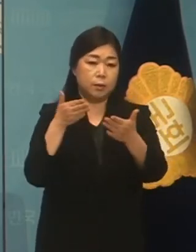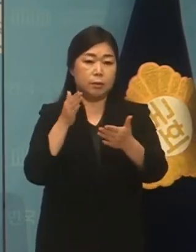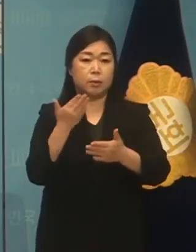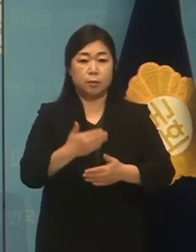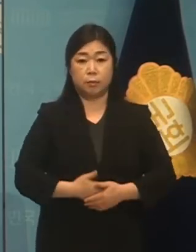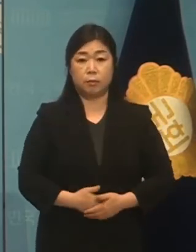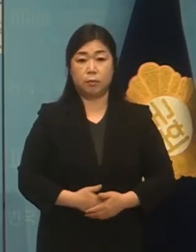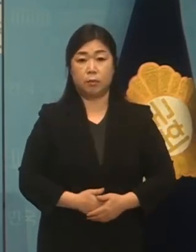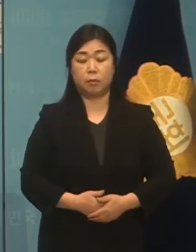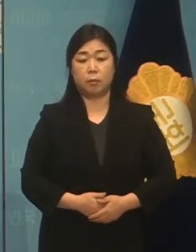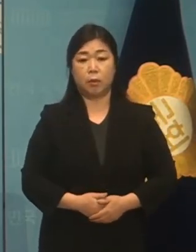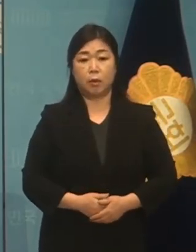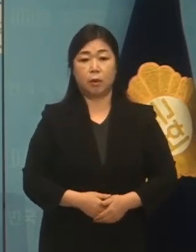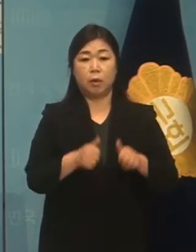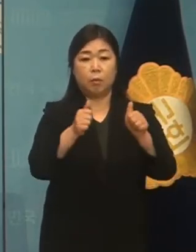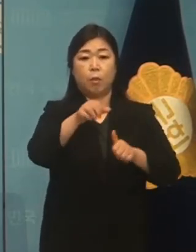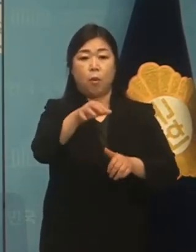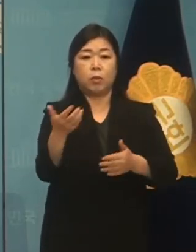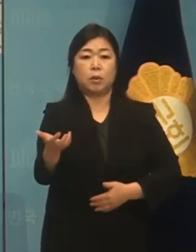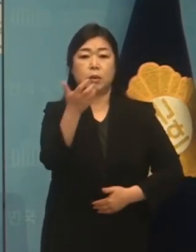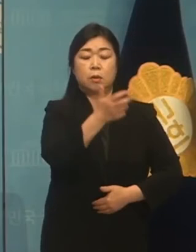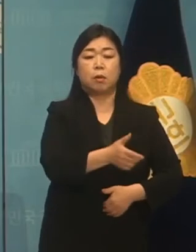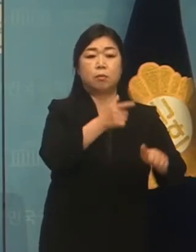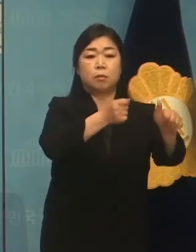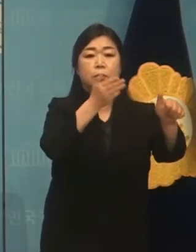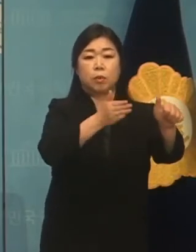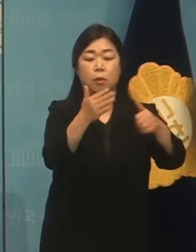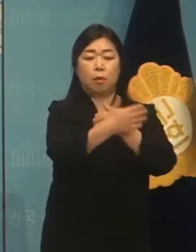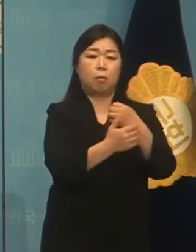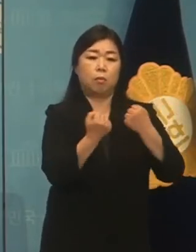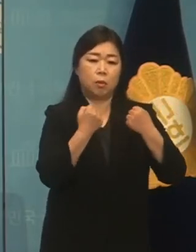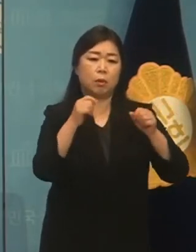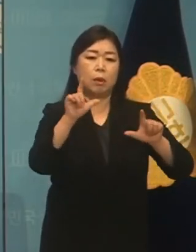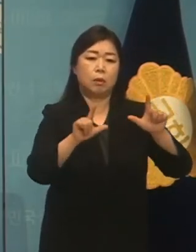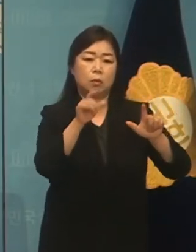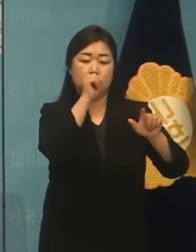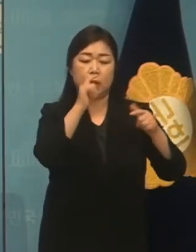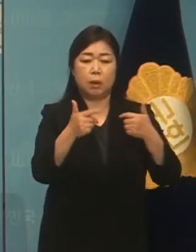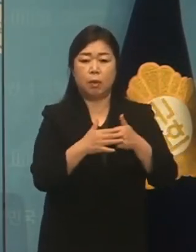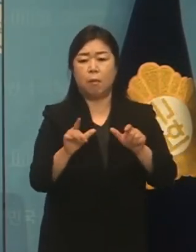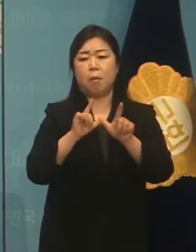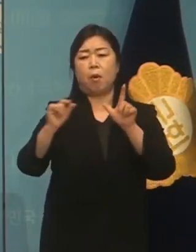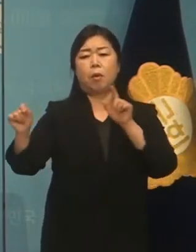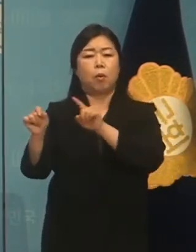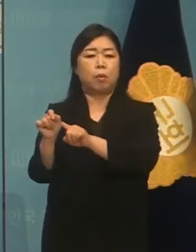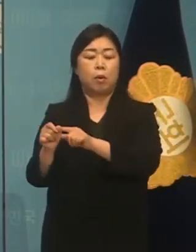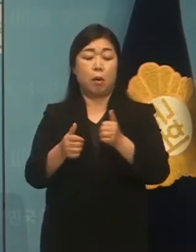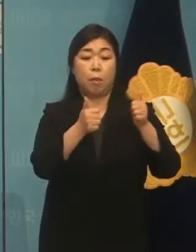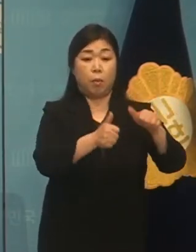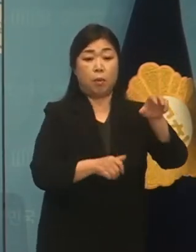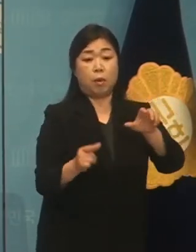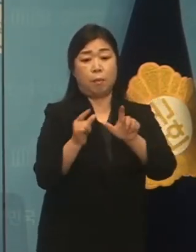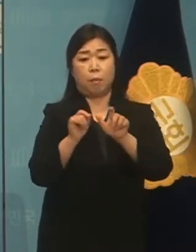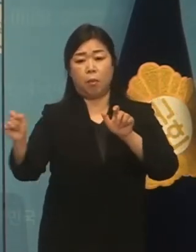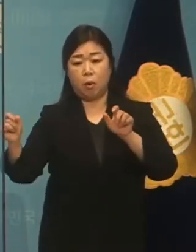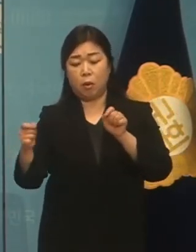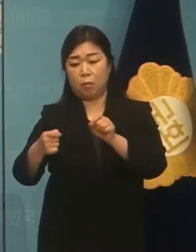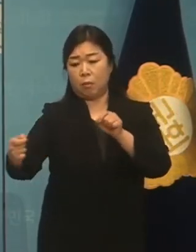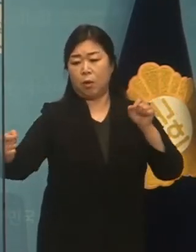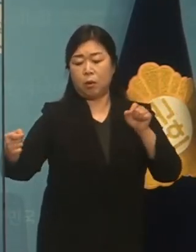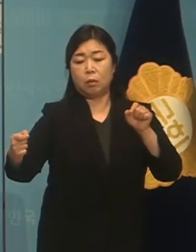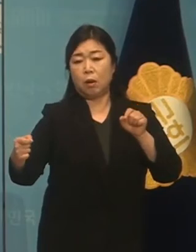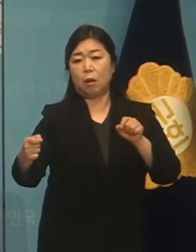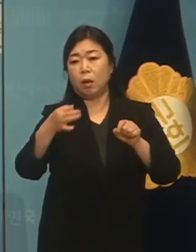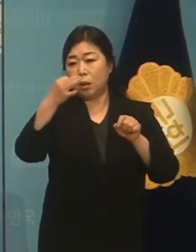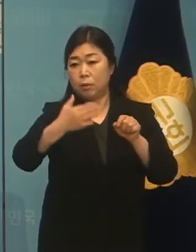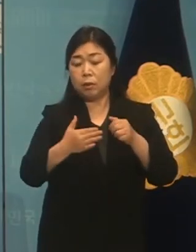관할 법원 이전에 요청한 전두환 씨 측의 주장은 건강 상태가 좋지 않아 멀리 떨어진 법원에서 재판을 받는 것이 무리가